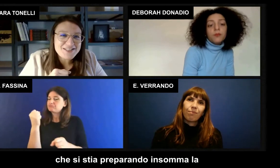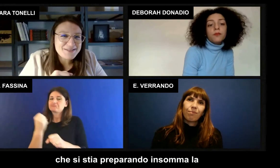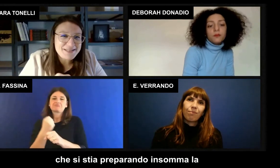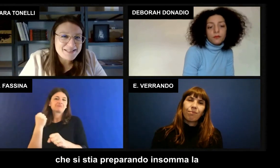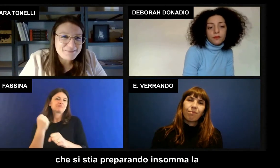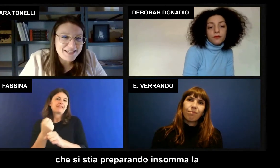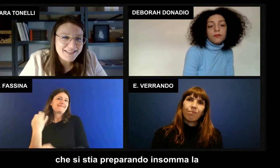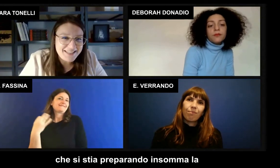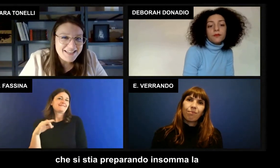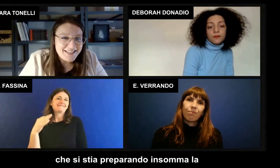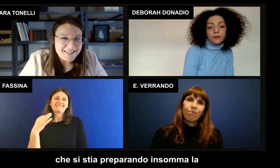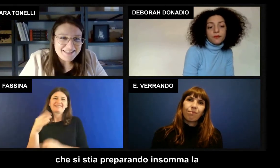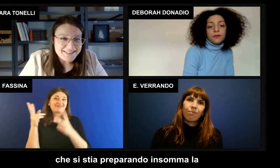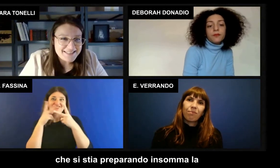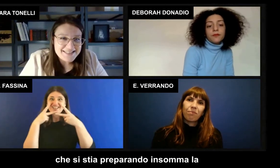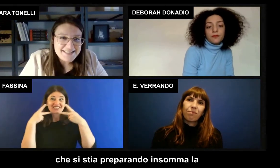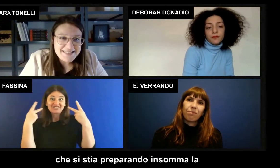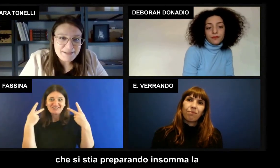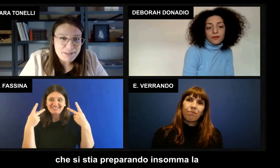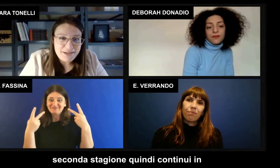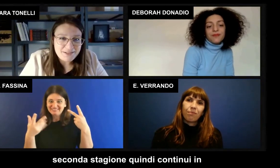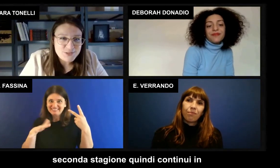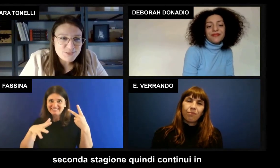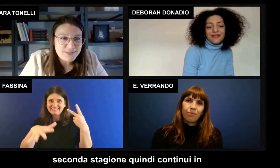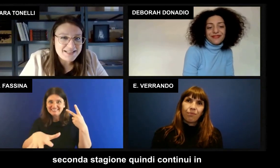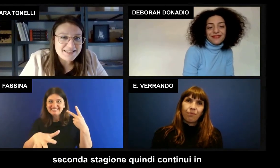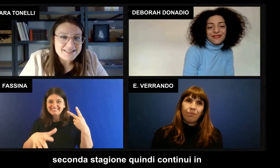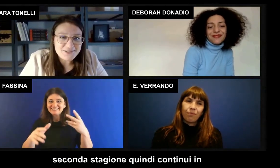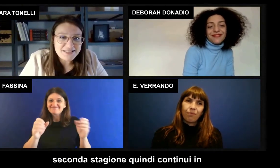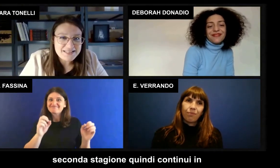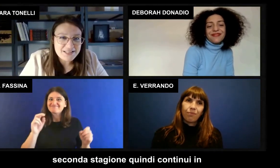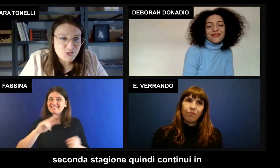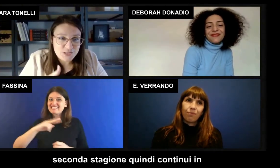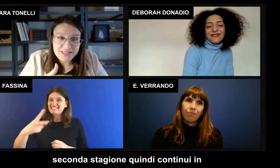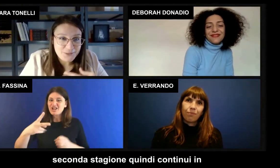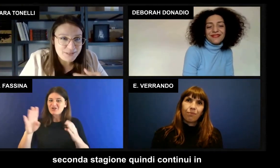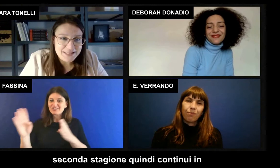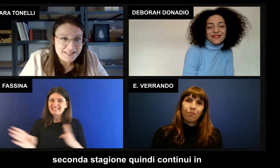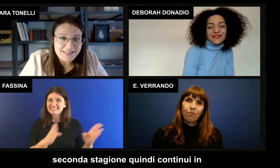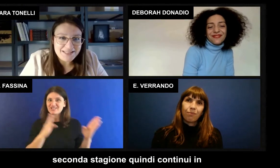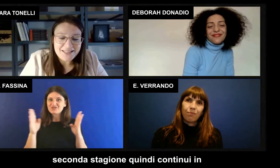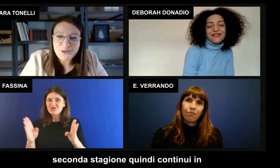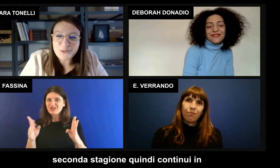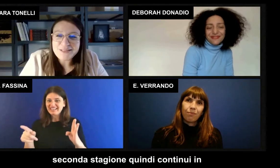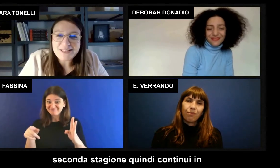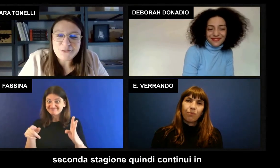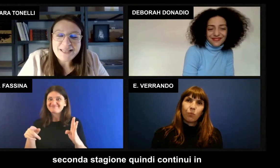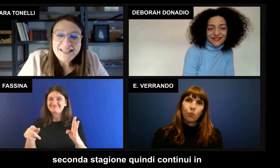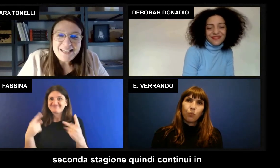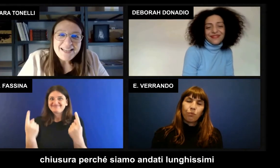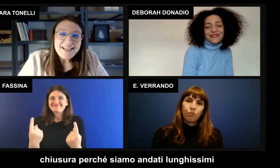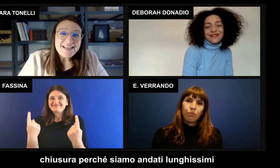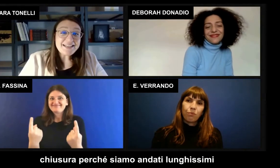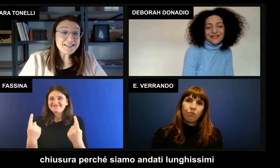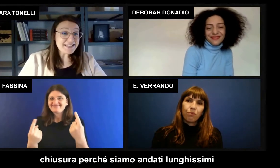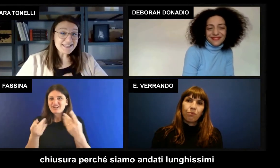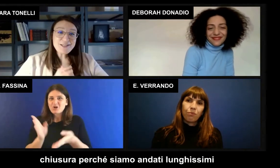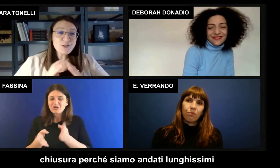felicissimi di sapere che si stia preparando insomma la seconda stagione quindi continui